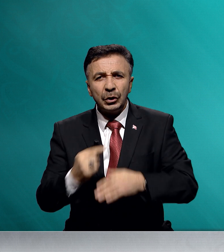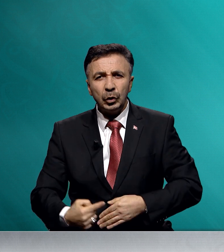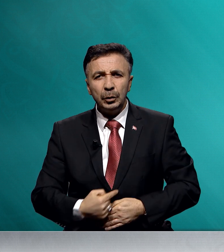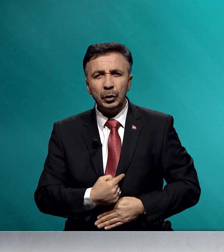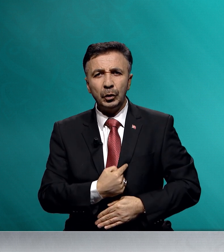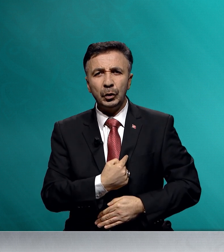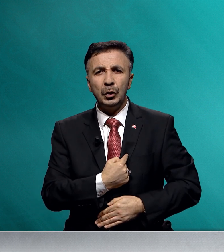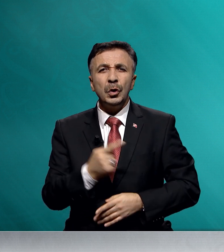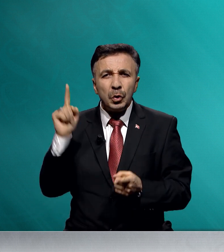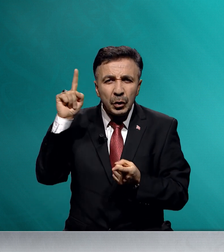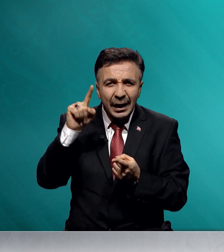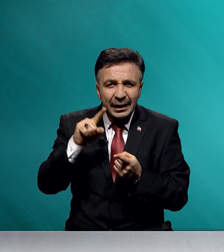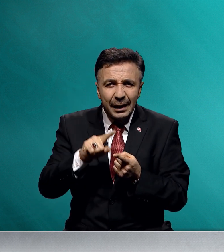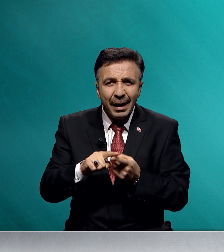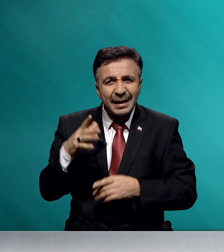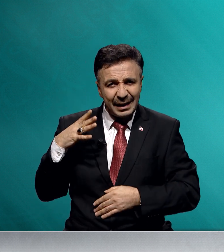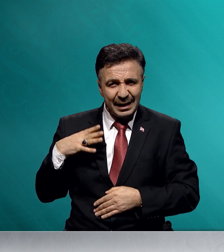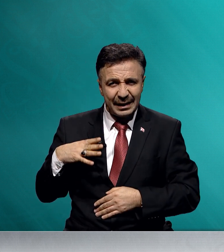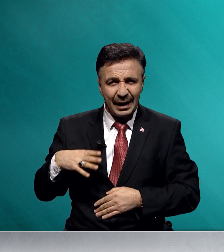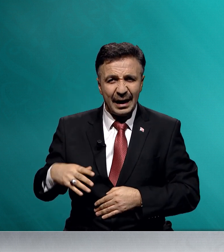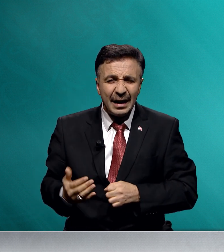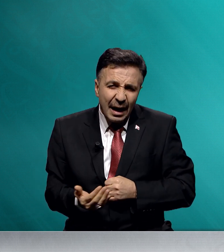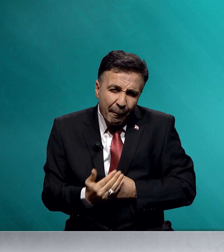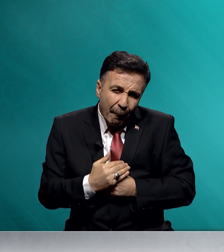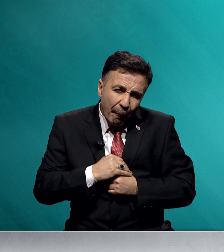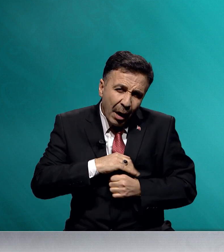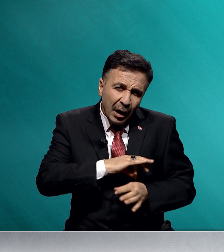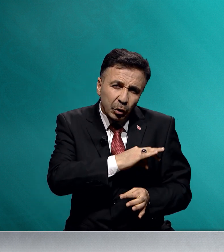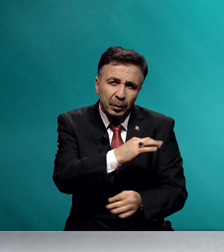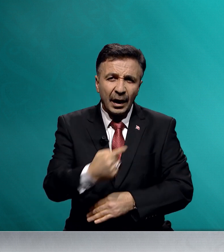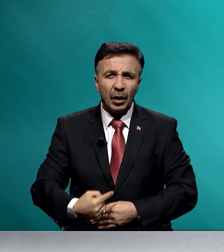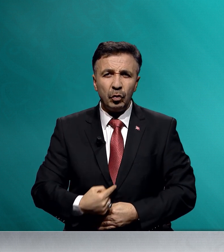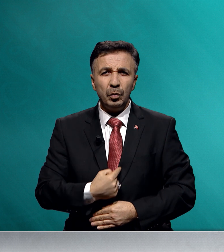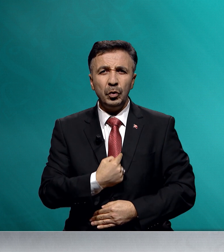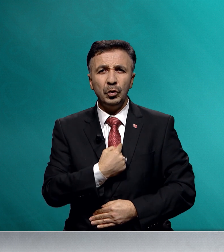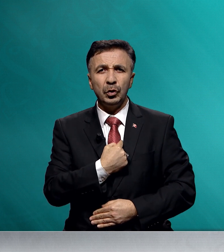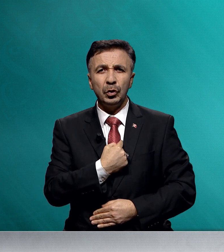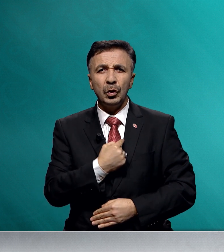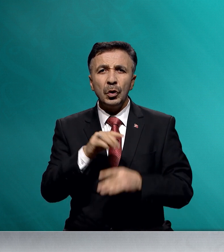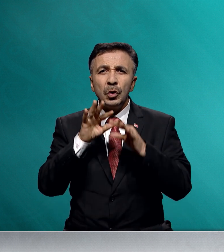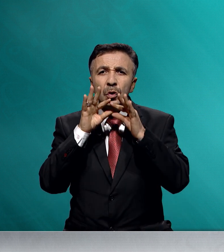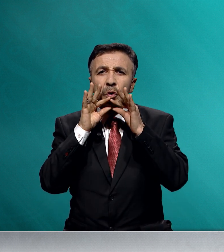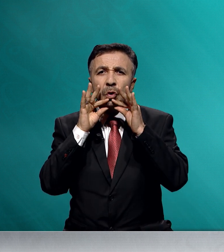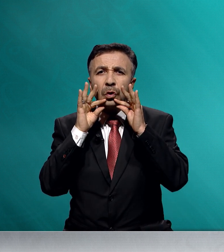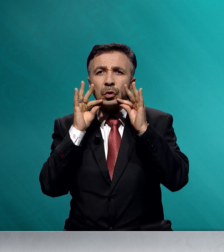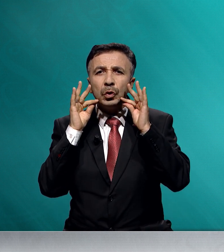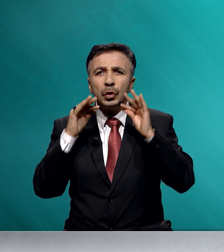umudu tüketilmek istenen masumlara umut, Huzuru